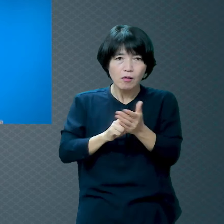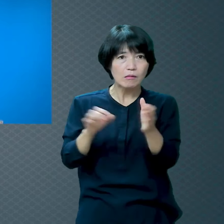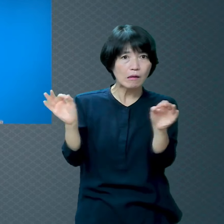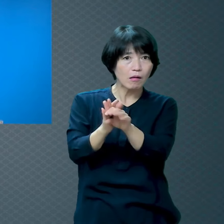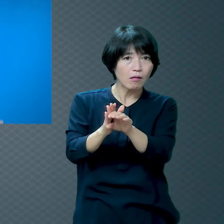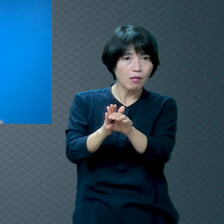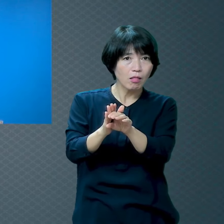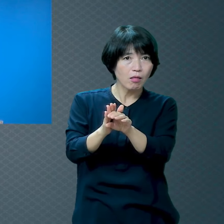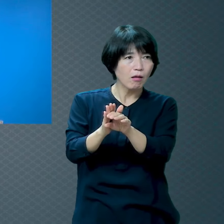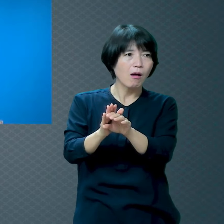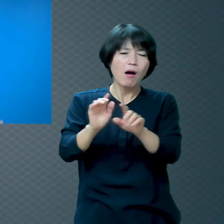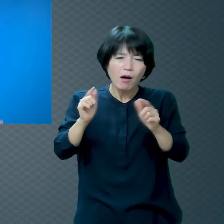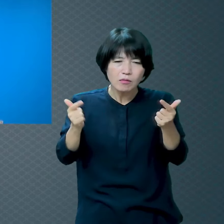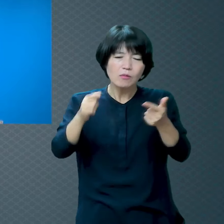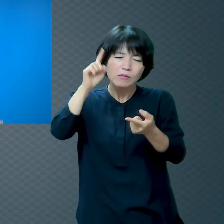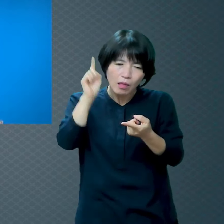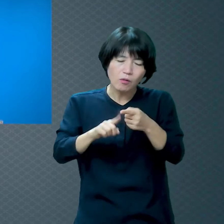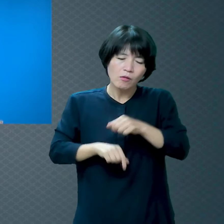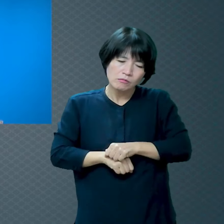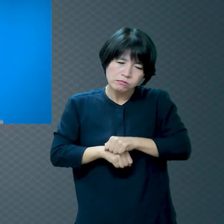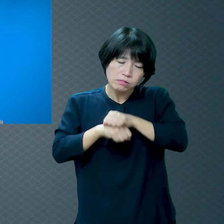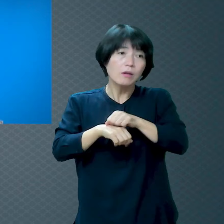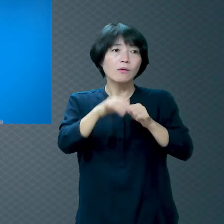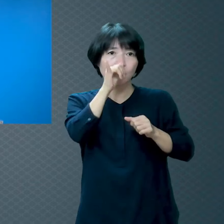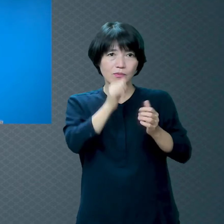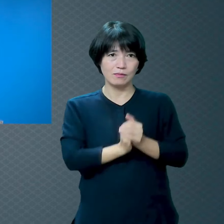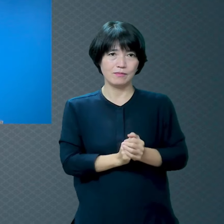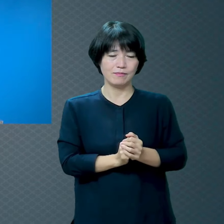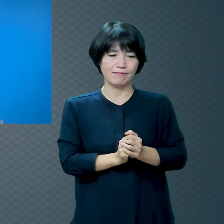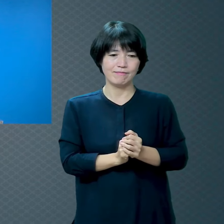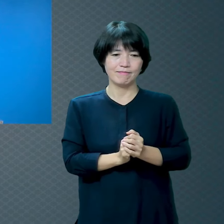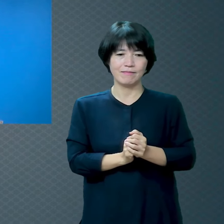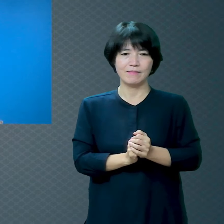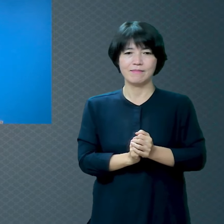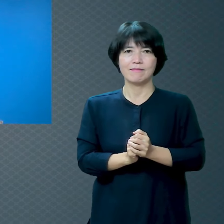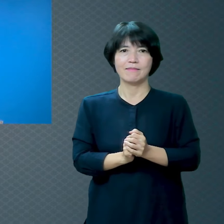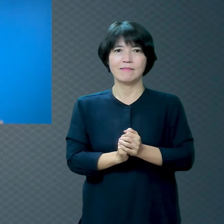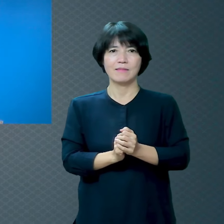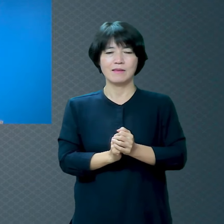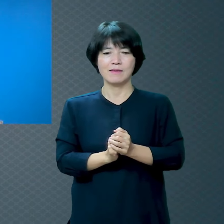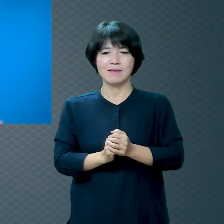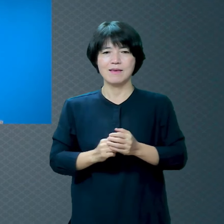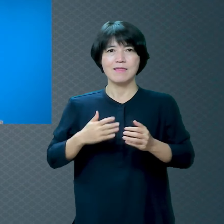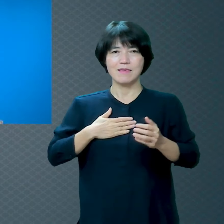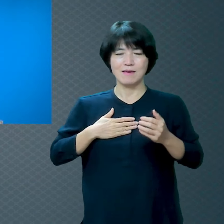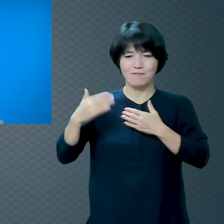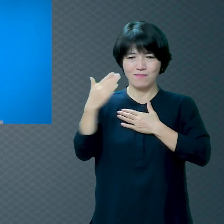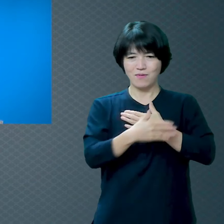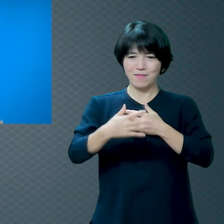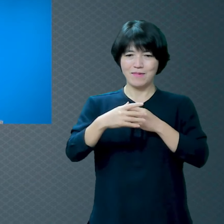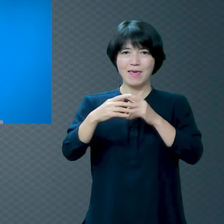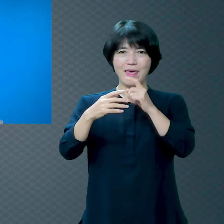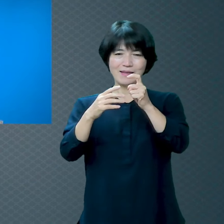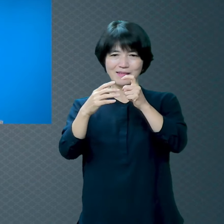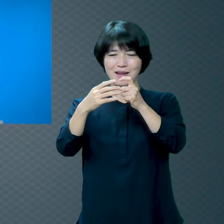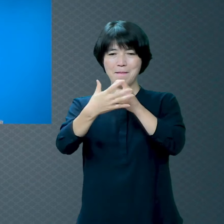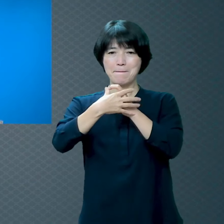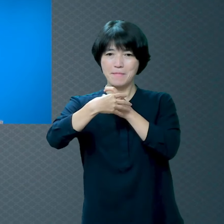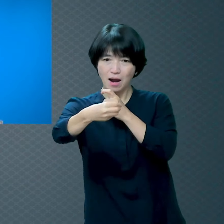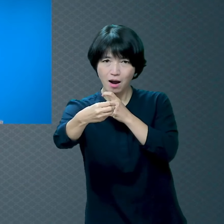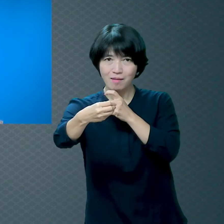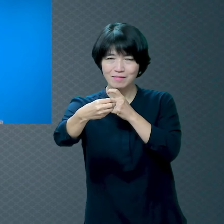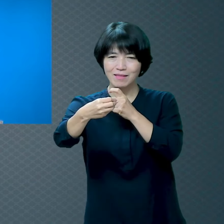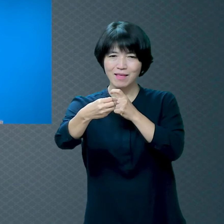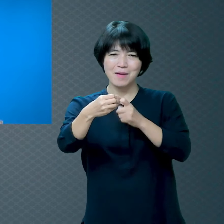하나님 나를 받아주세요 엑스레이 찍고 MRI 찍으면 다 나옵니다 하나님